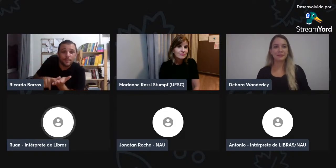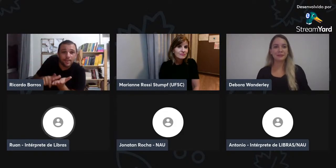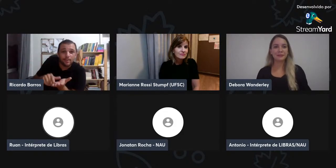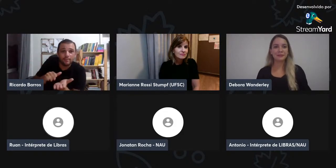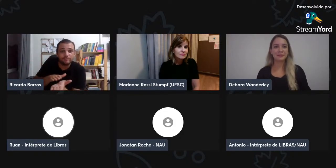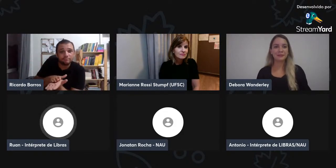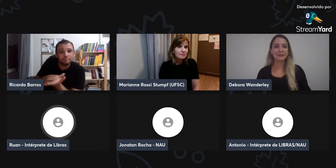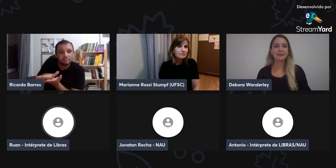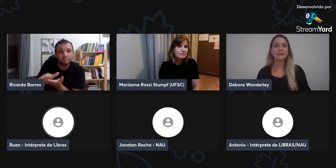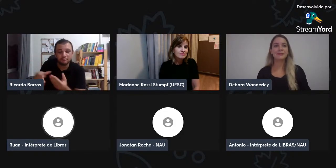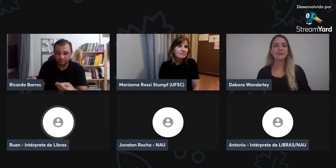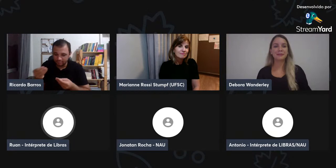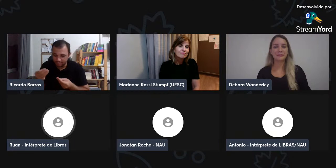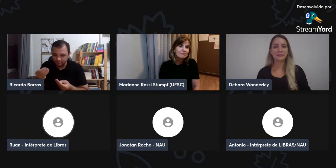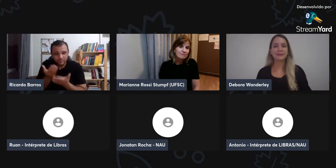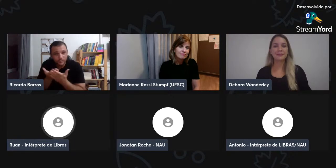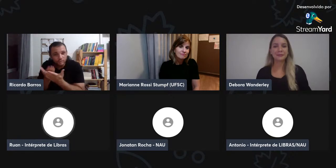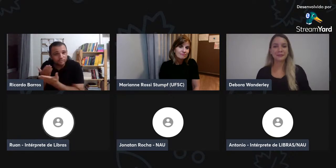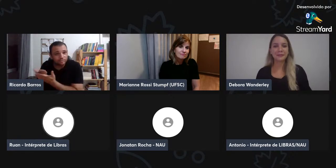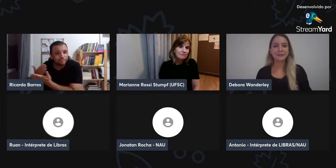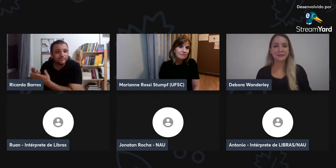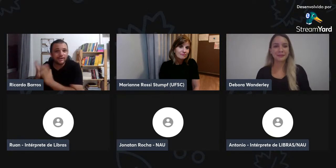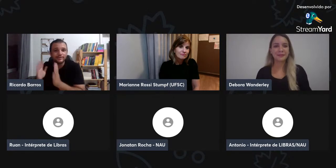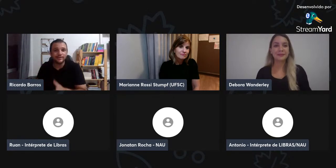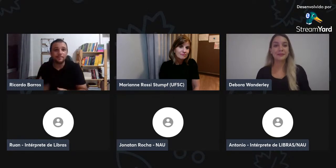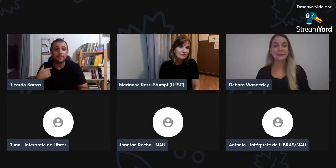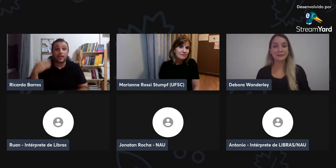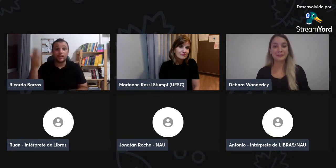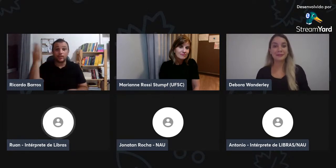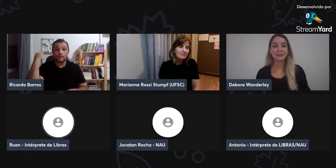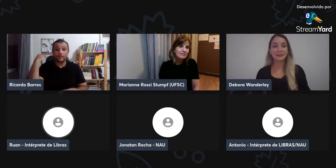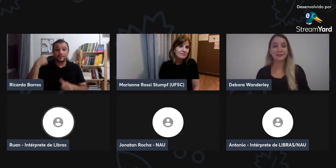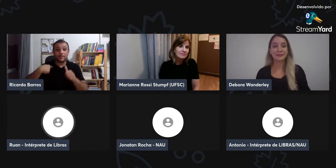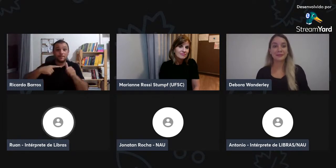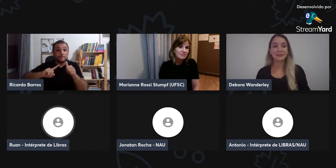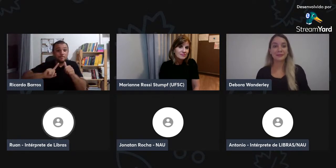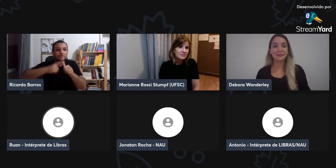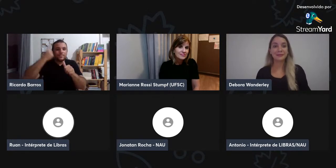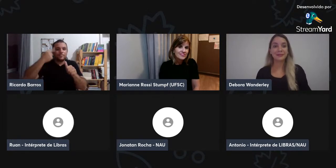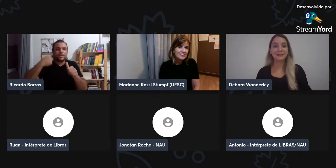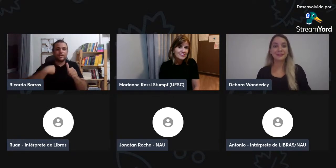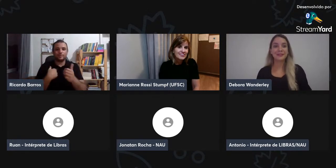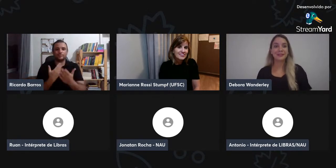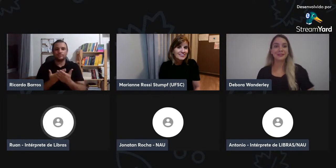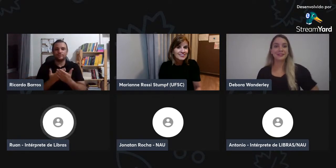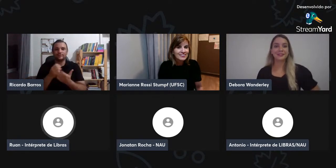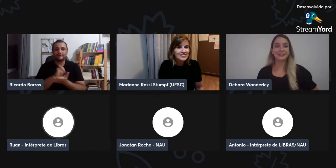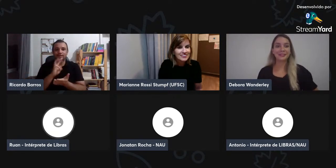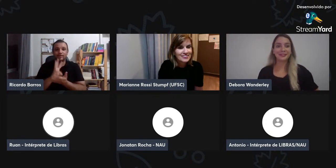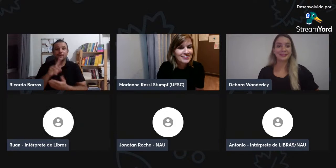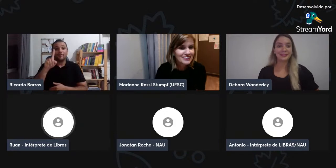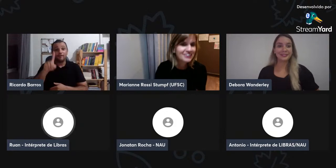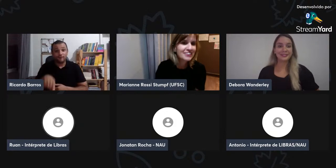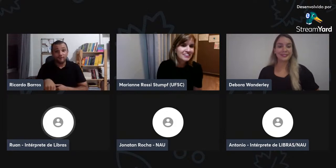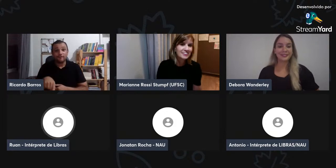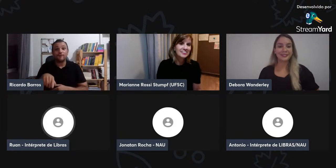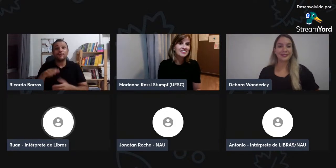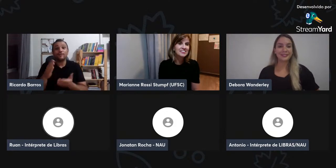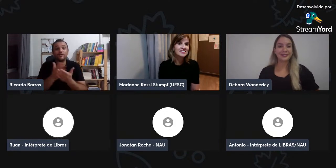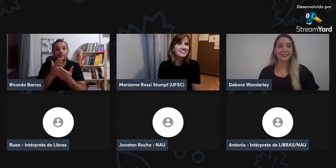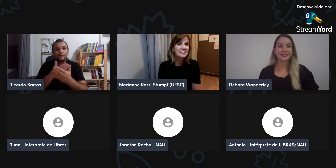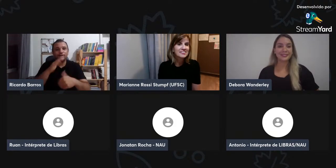pode-se fazer também uma relação, pode-se fazer também uma adaptação. Então, eu já tive também uma